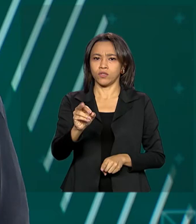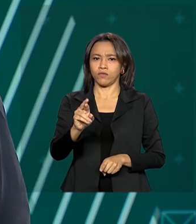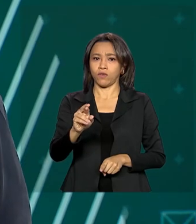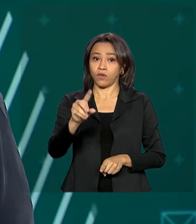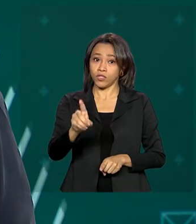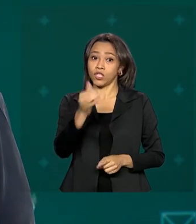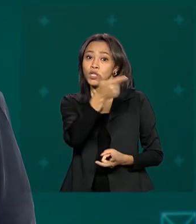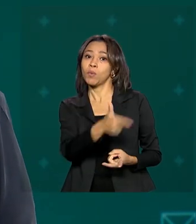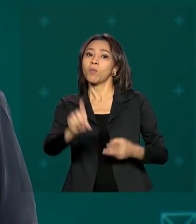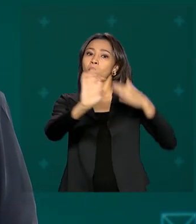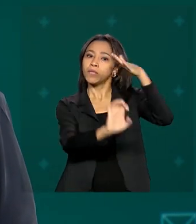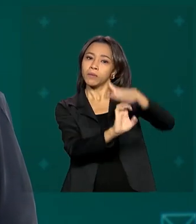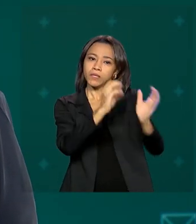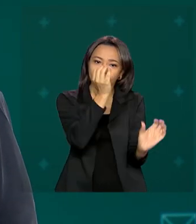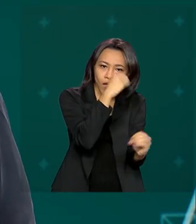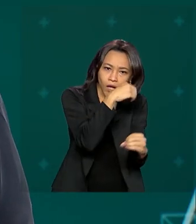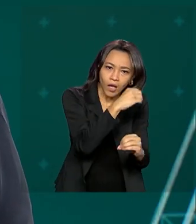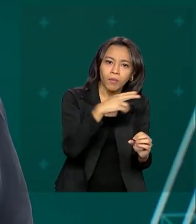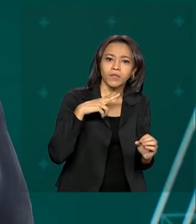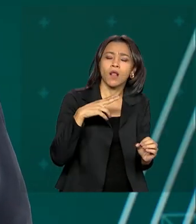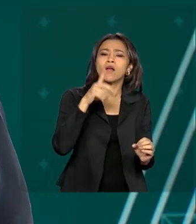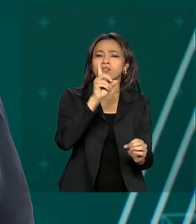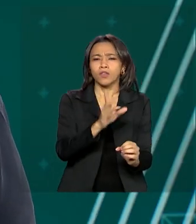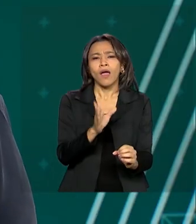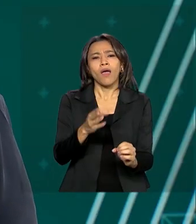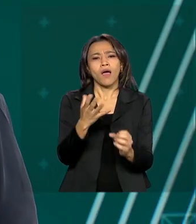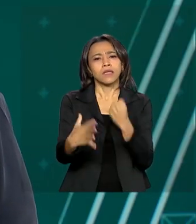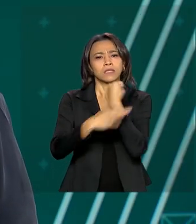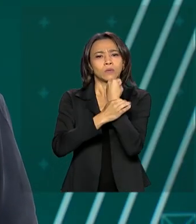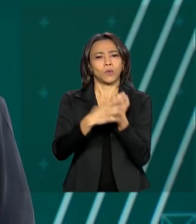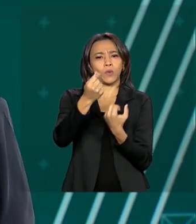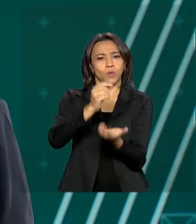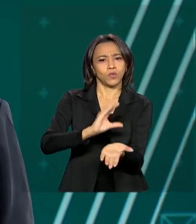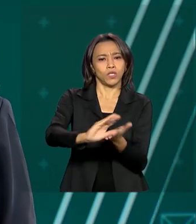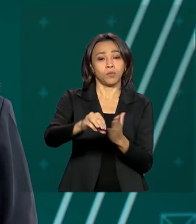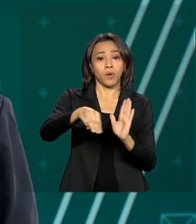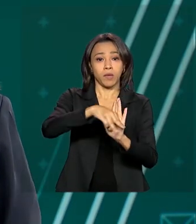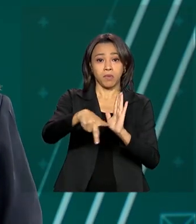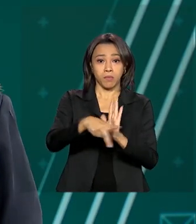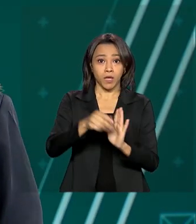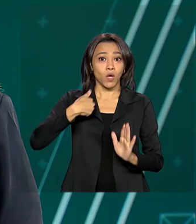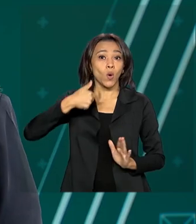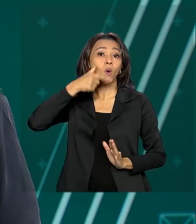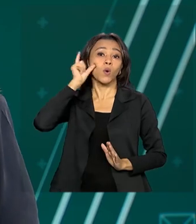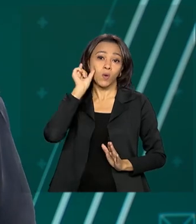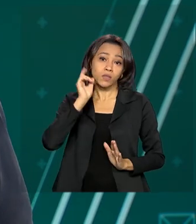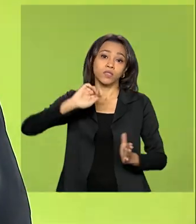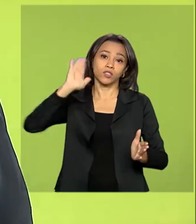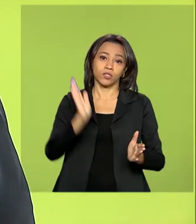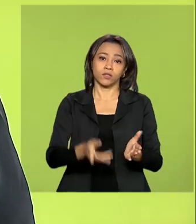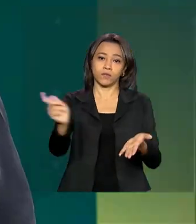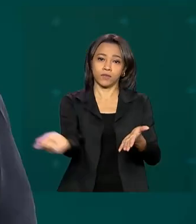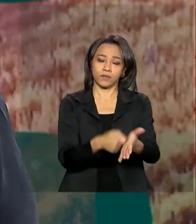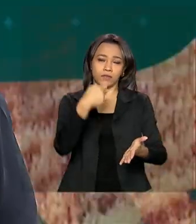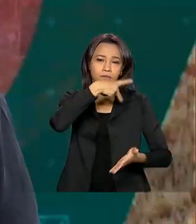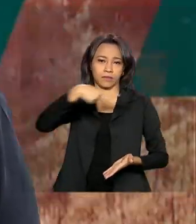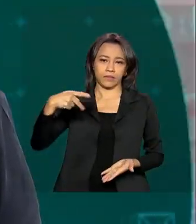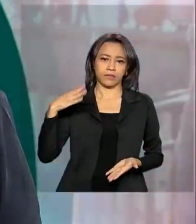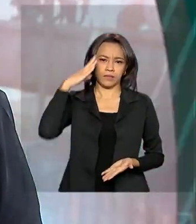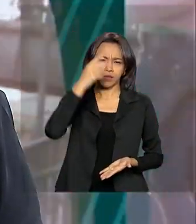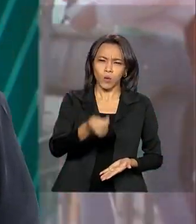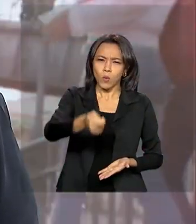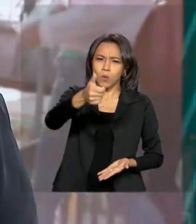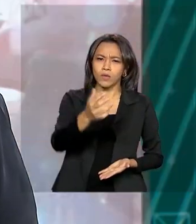AstraZeneca, foram garantidos por meio de uma medida provisória assinada ontem pelo presidente Jair Bolsonaro. São quase